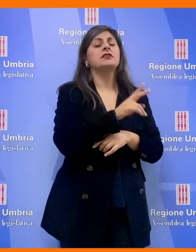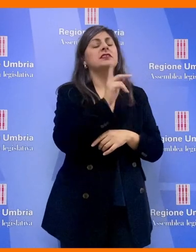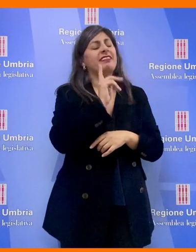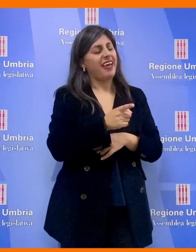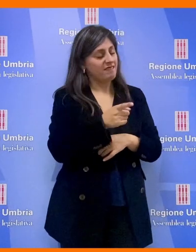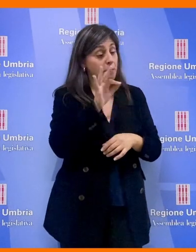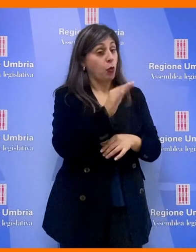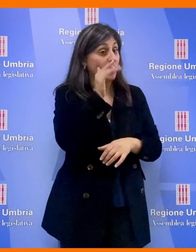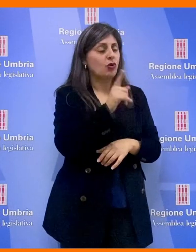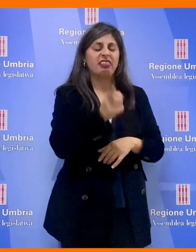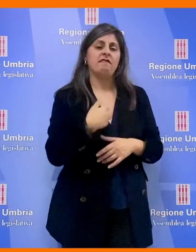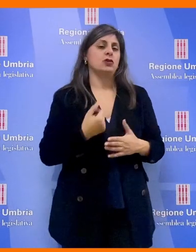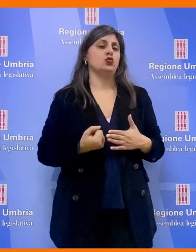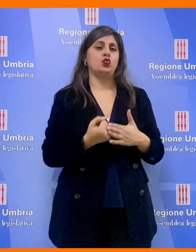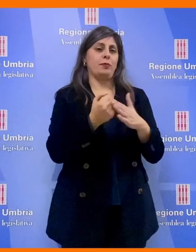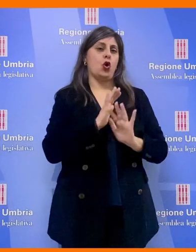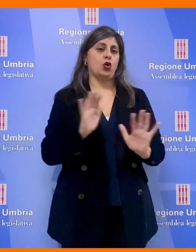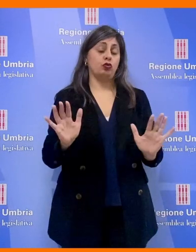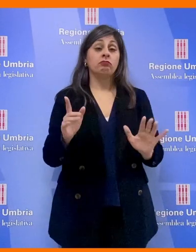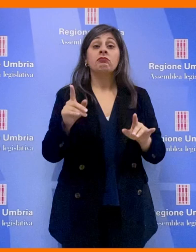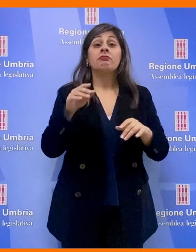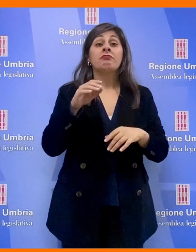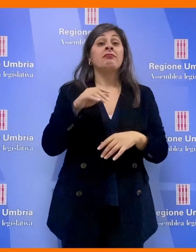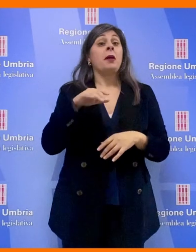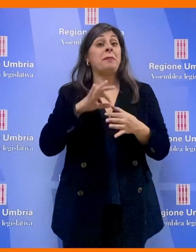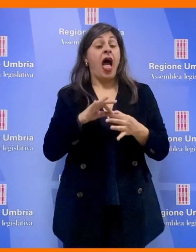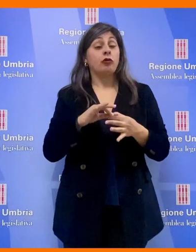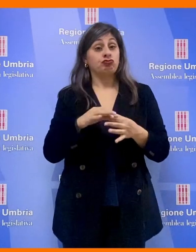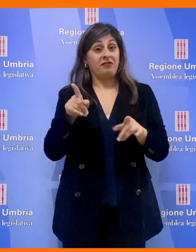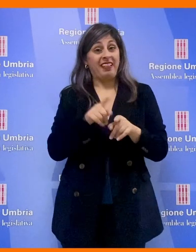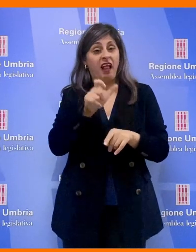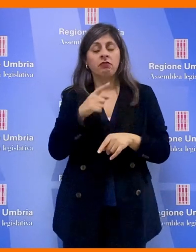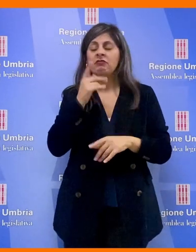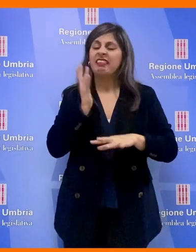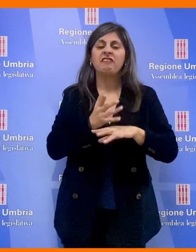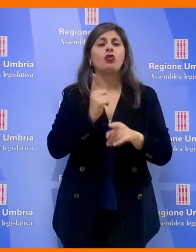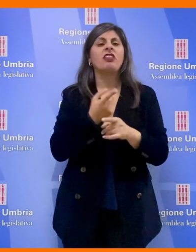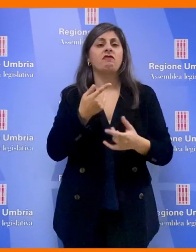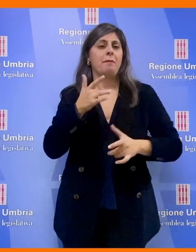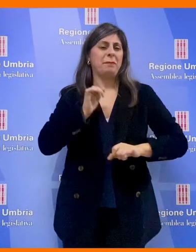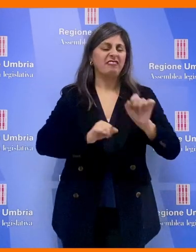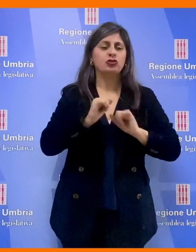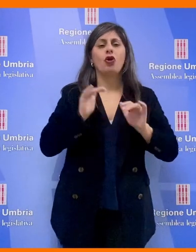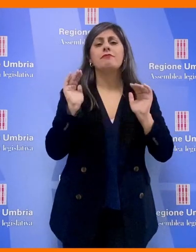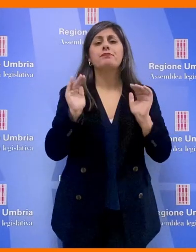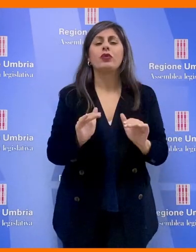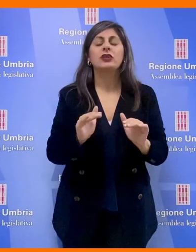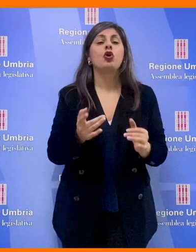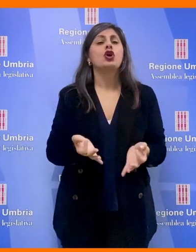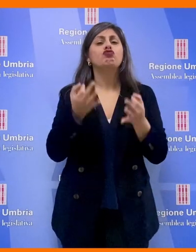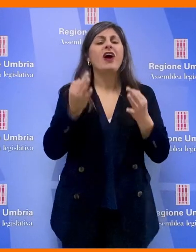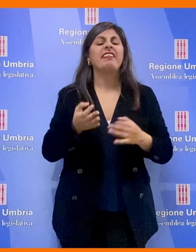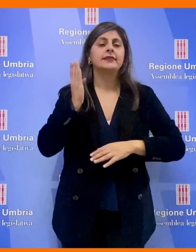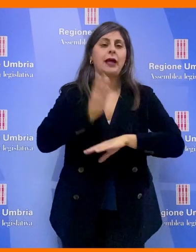Per Eleonora Pace e Fratelli d'Italia, gli interventi ipotizzabili devono basarsi sulla prevenzione, la protezione e la certezza della